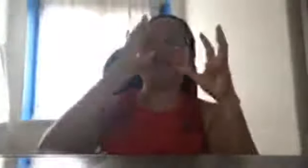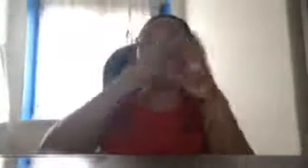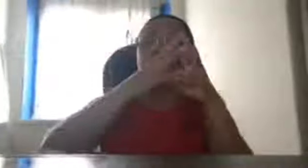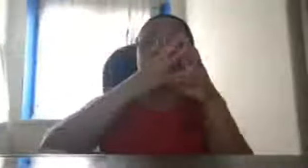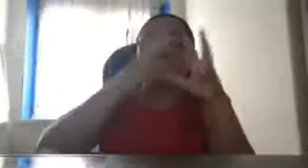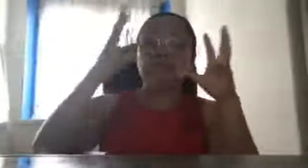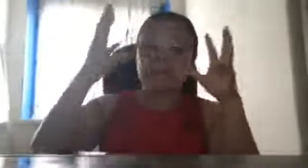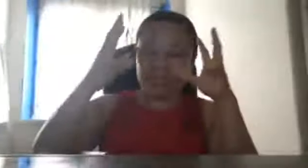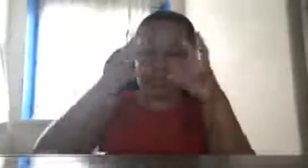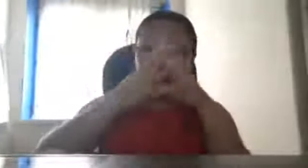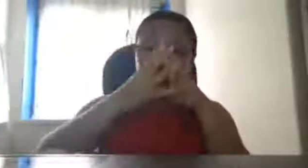budget